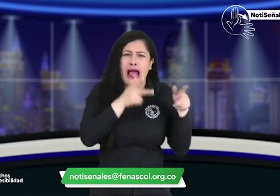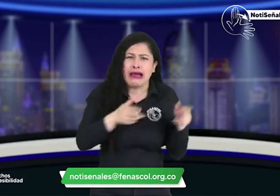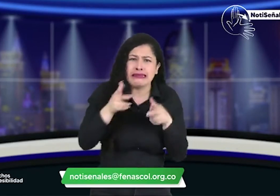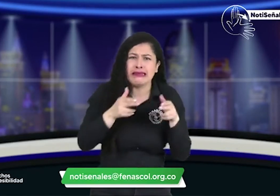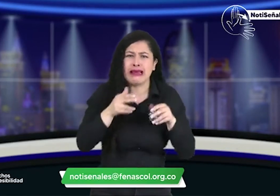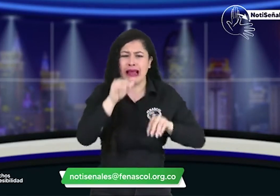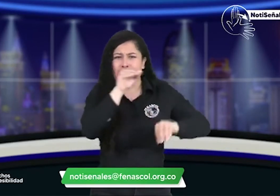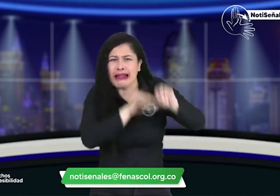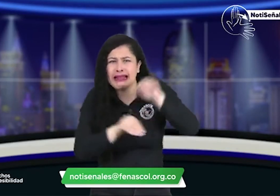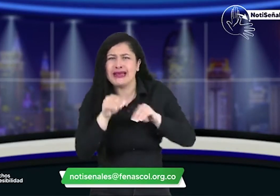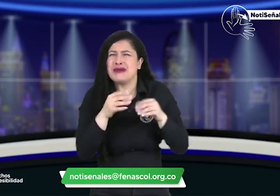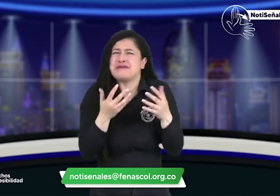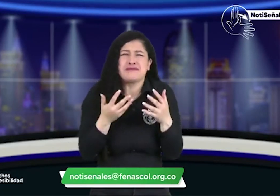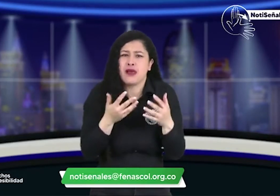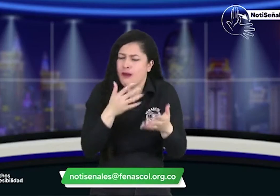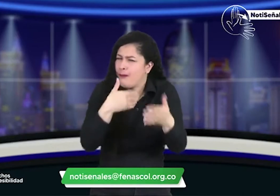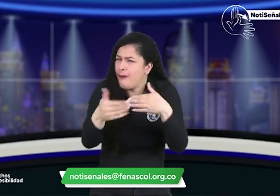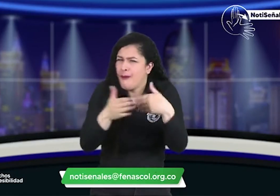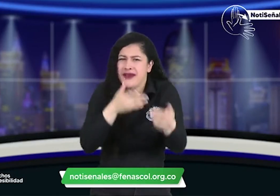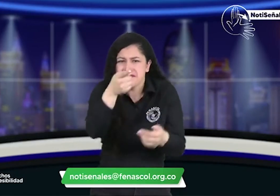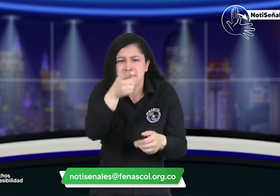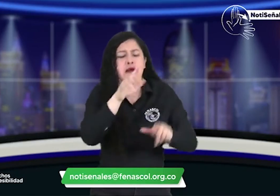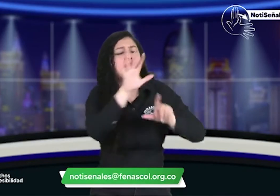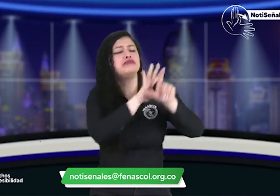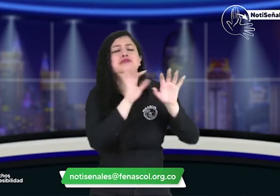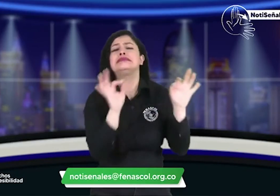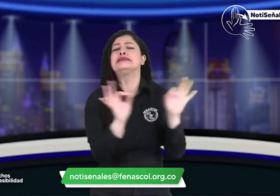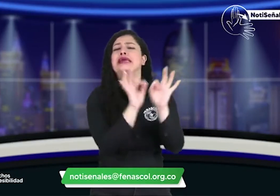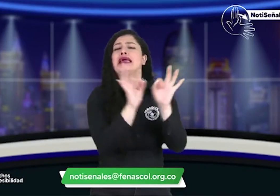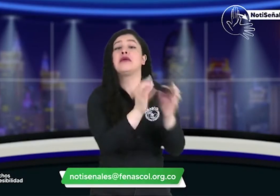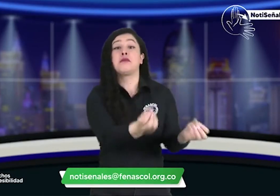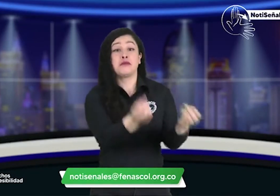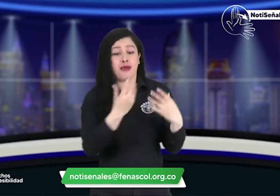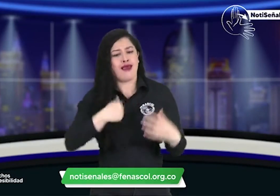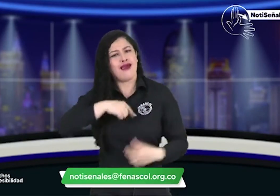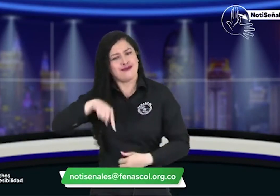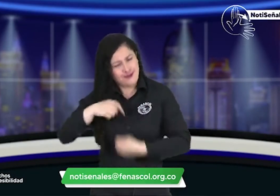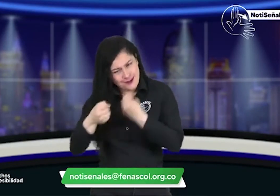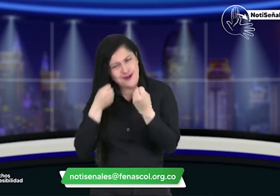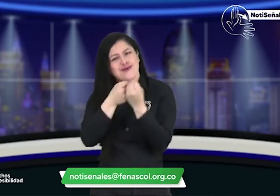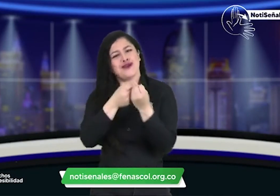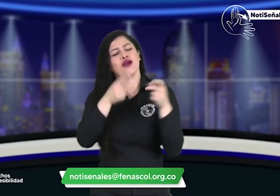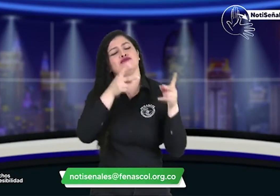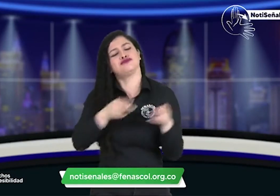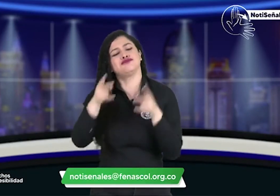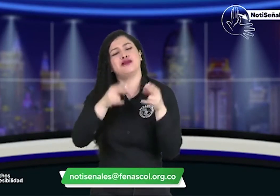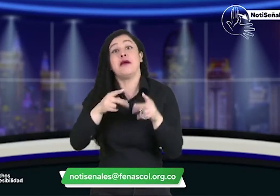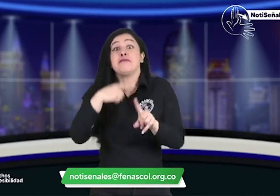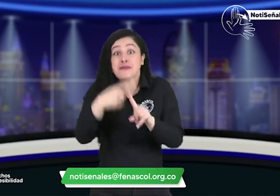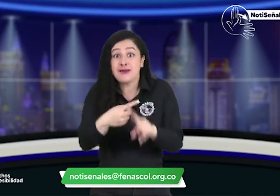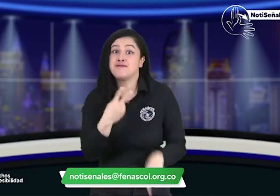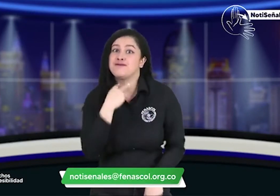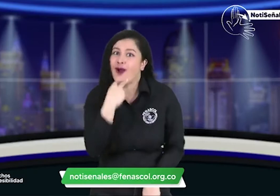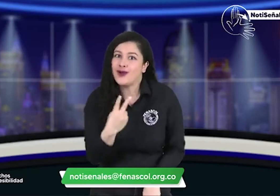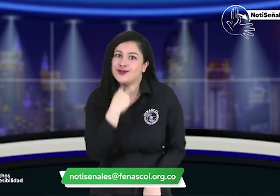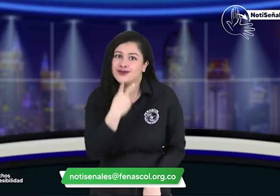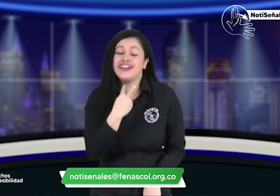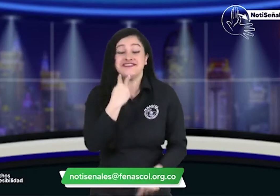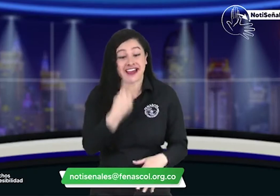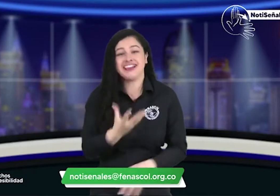o también si están pensando en cómo editarlo o si no lo saben hacer no importa mándenos sus videos